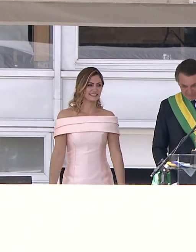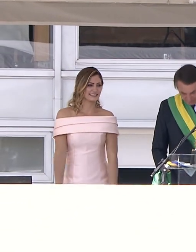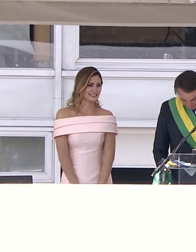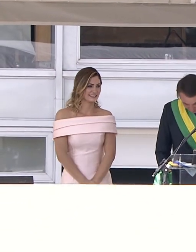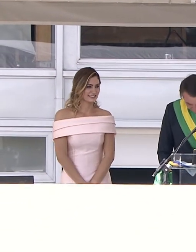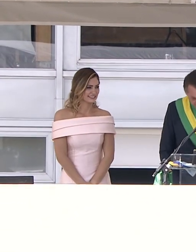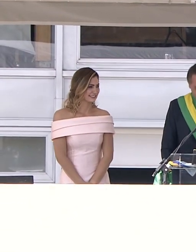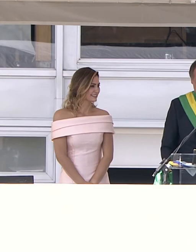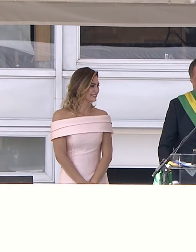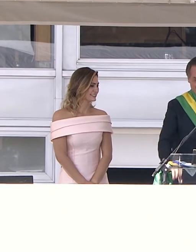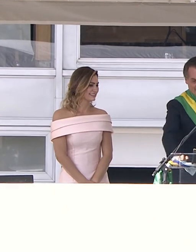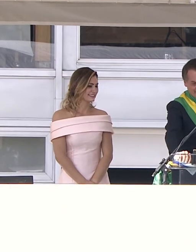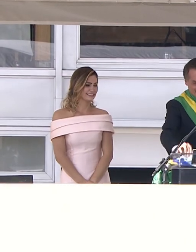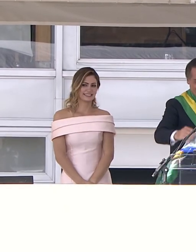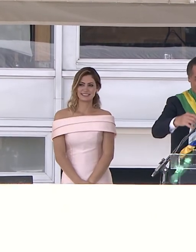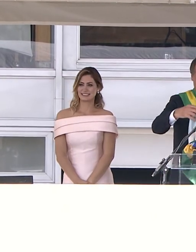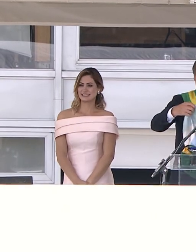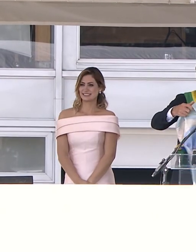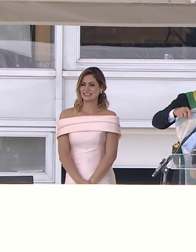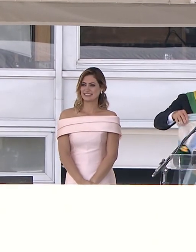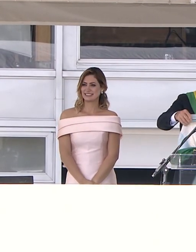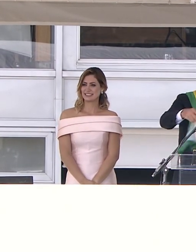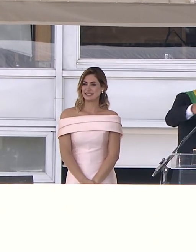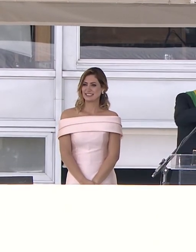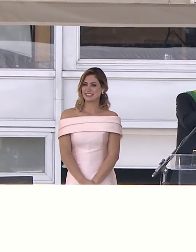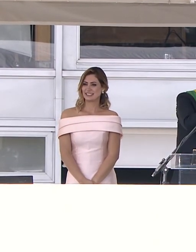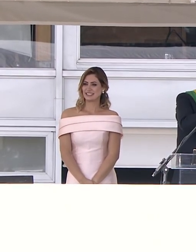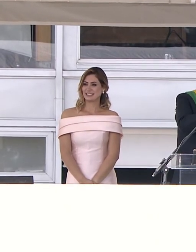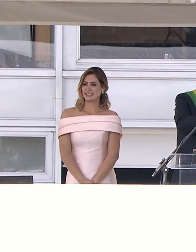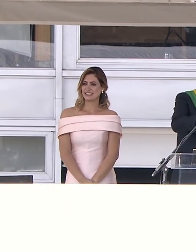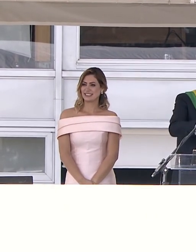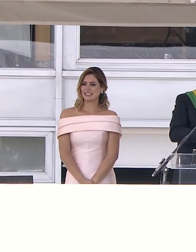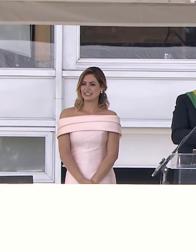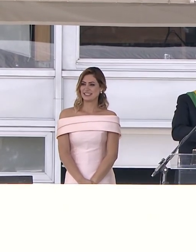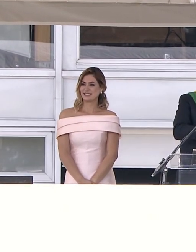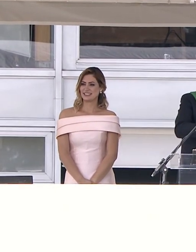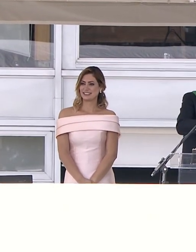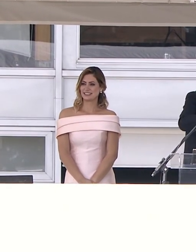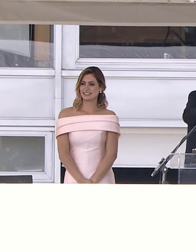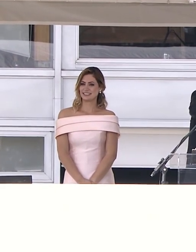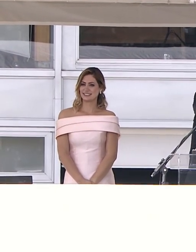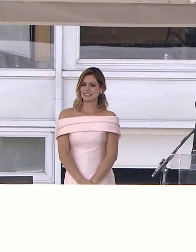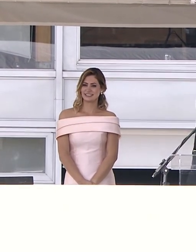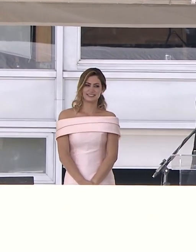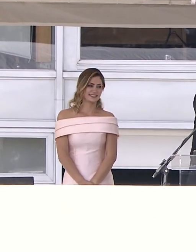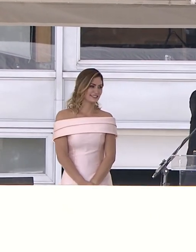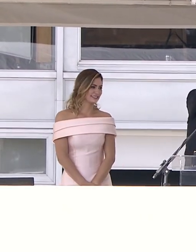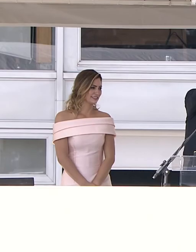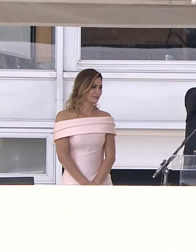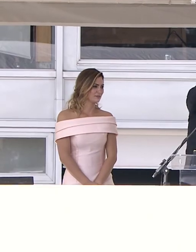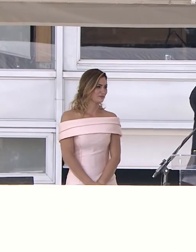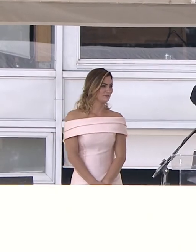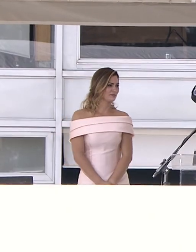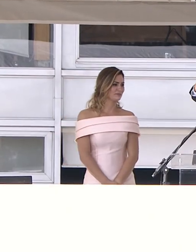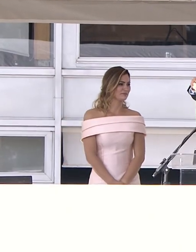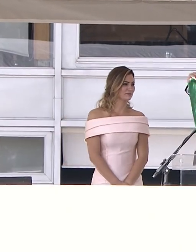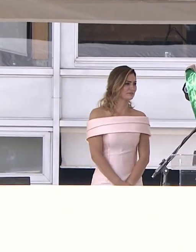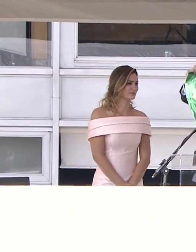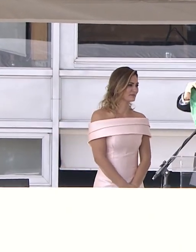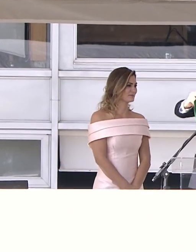acima